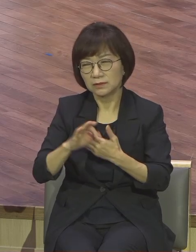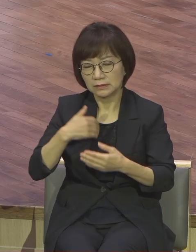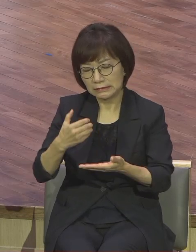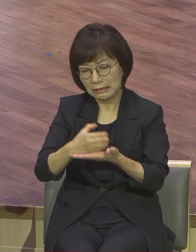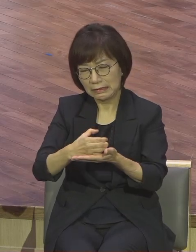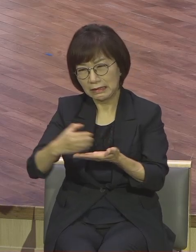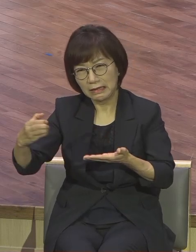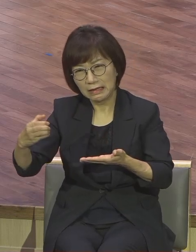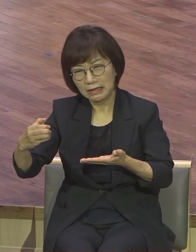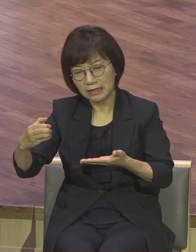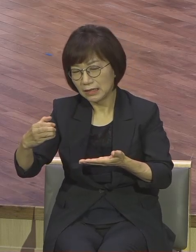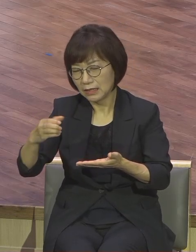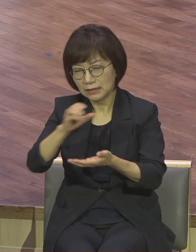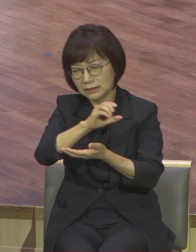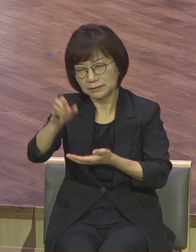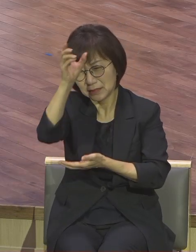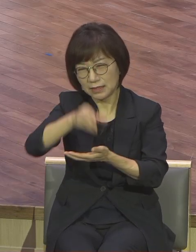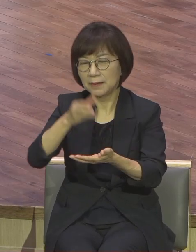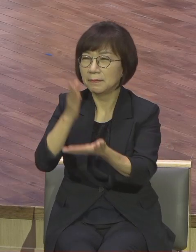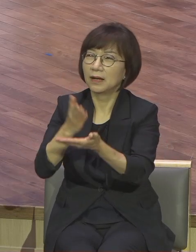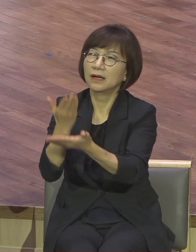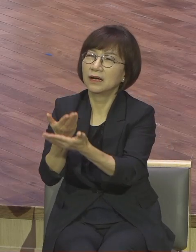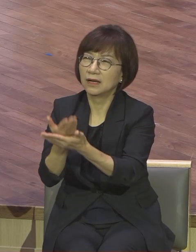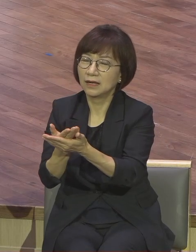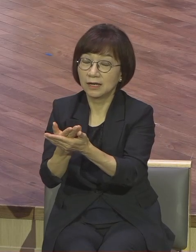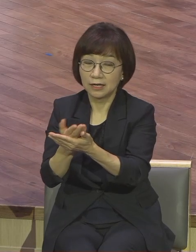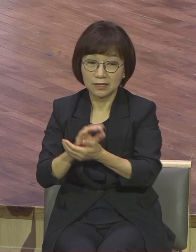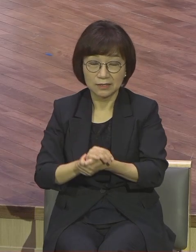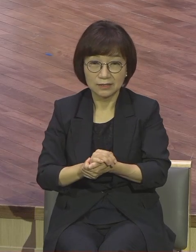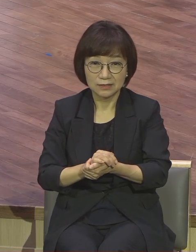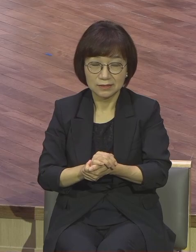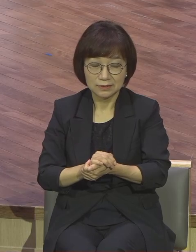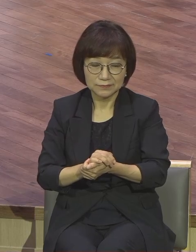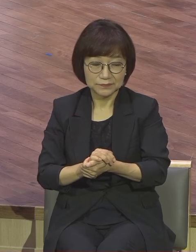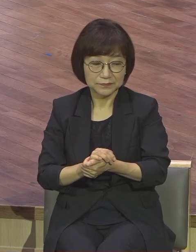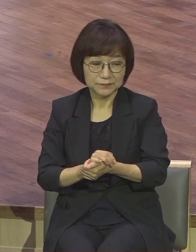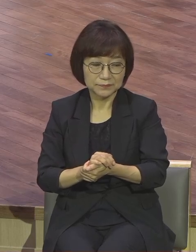이 십자가의 쓴 자를 내게서 옮겨달라고